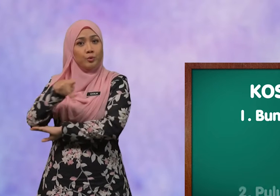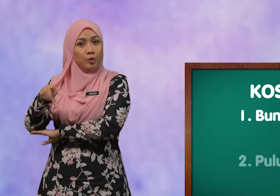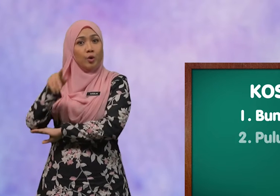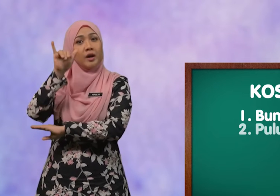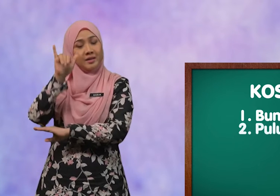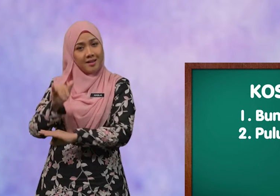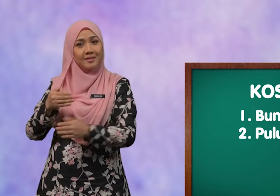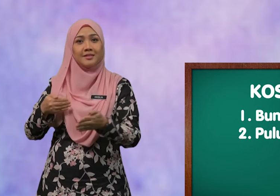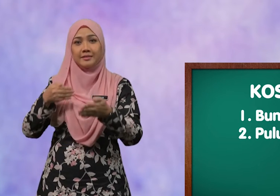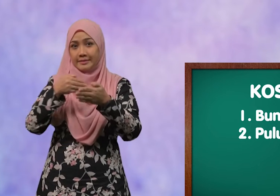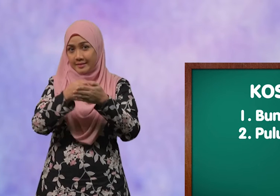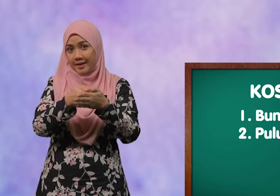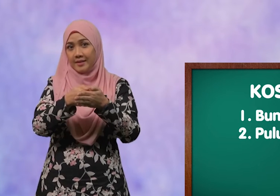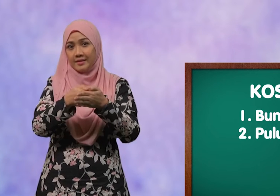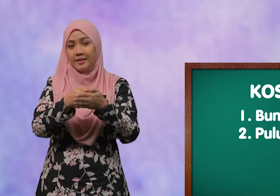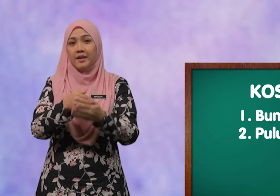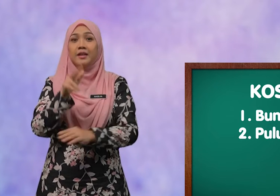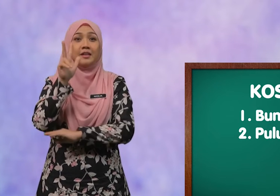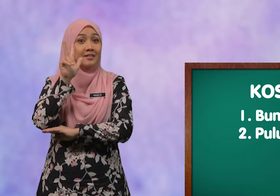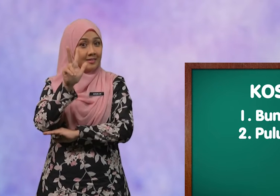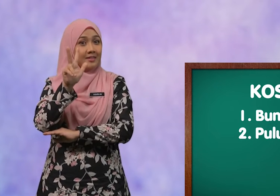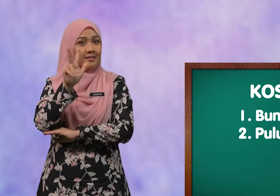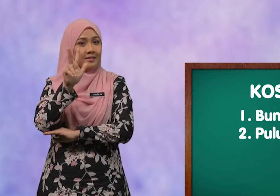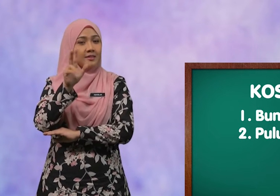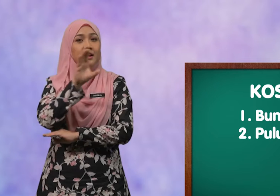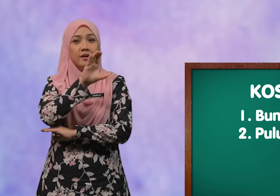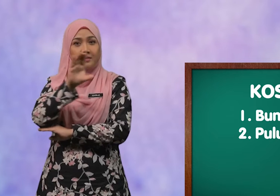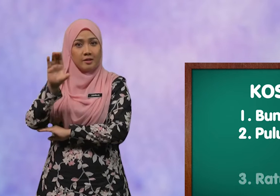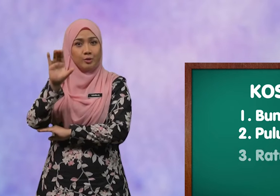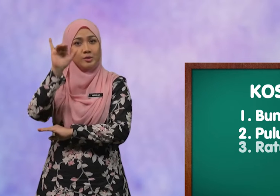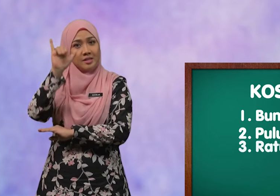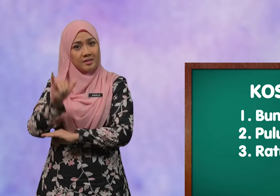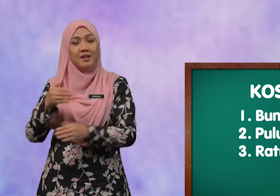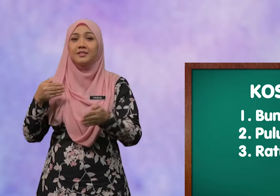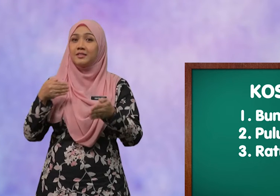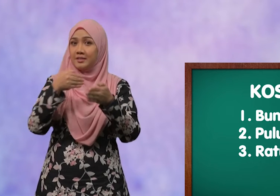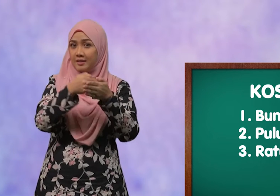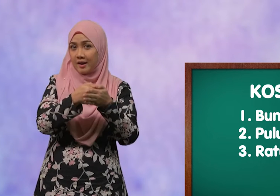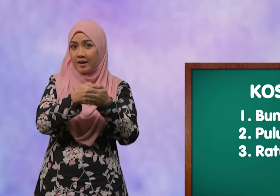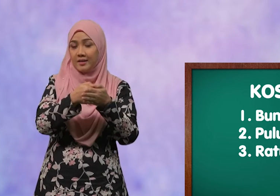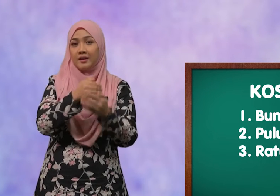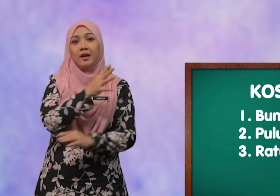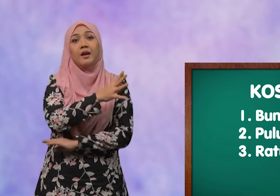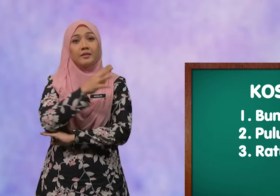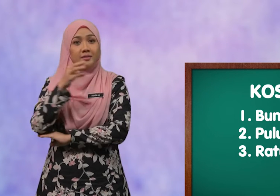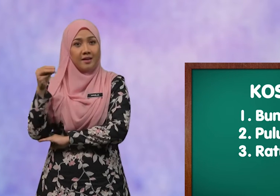puluh yang terdekat Yang ketiga, ratus yang terdekat Dan